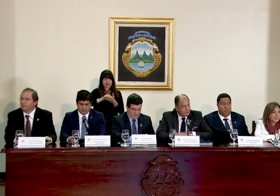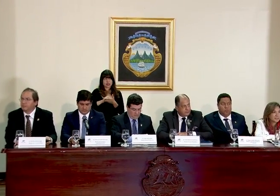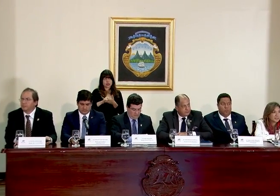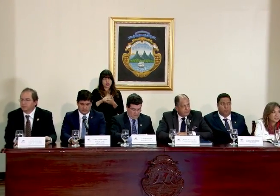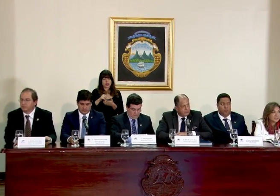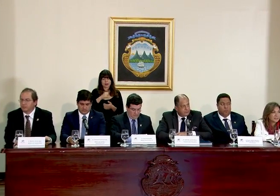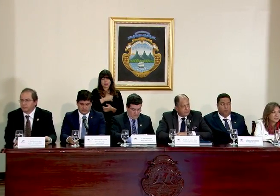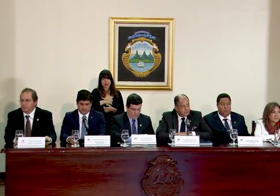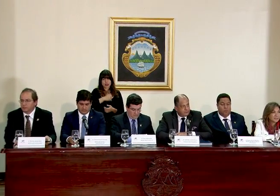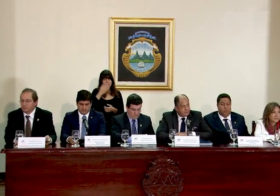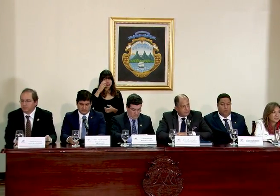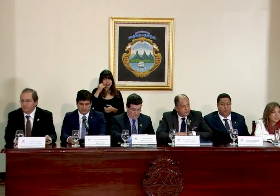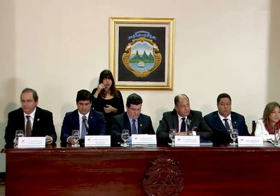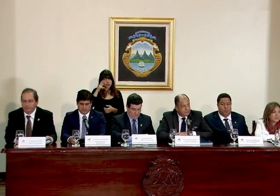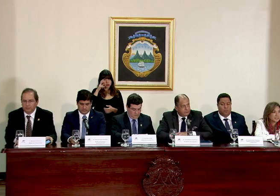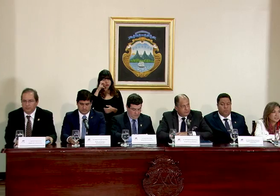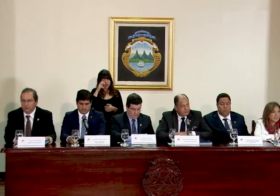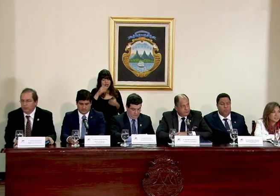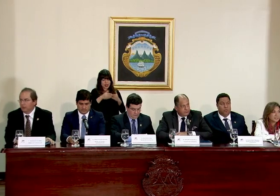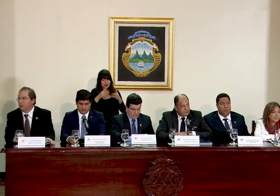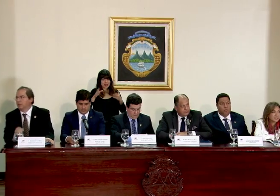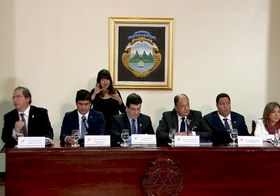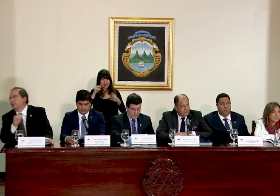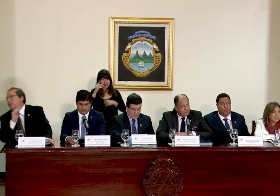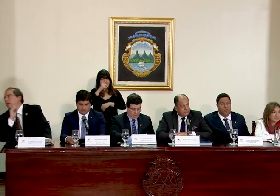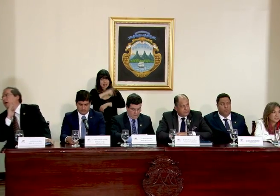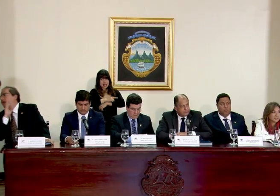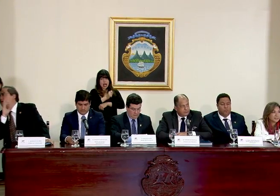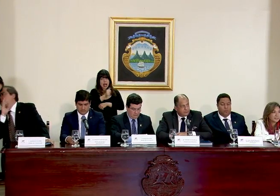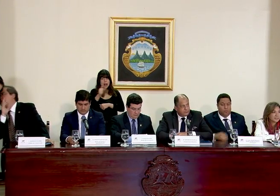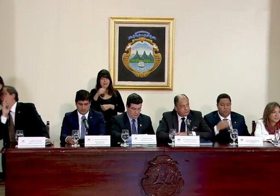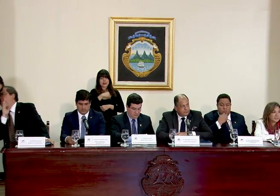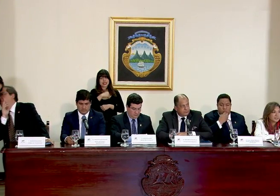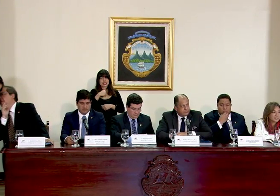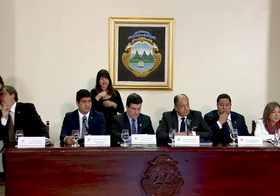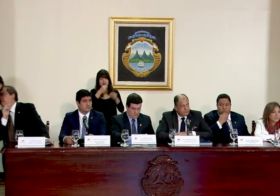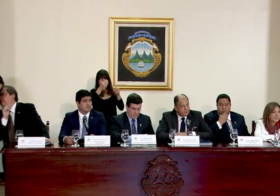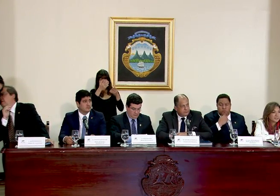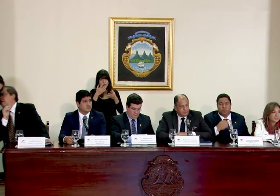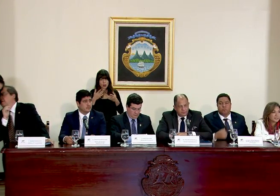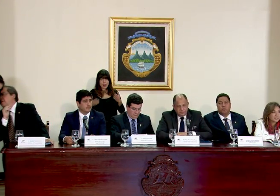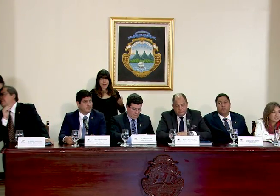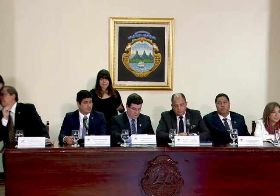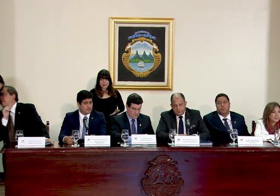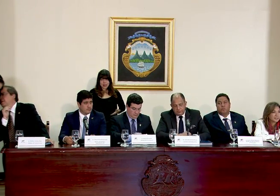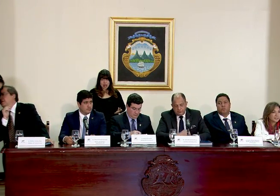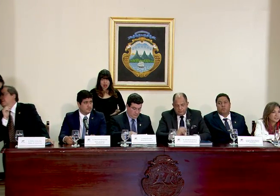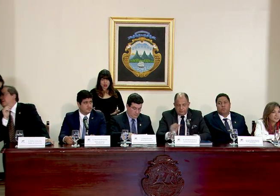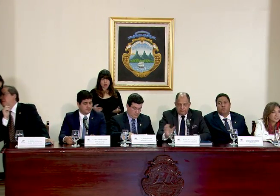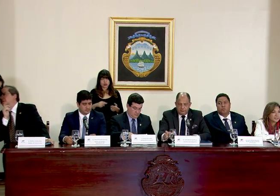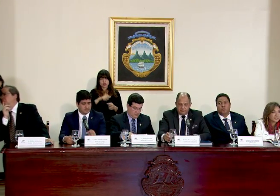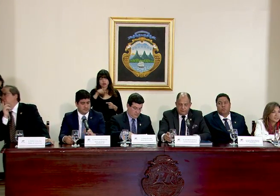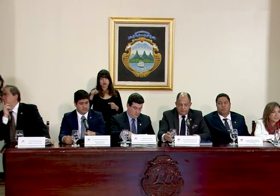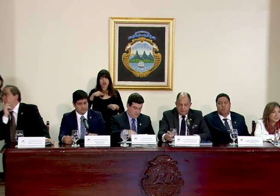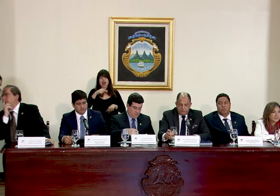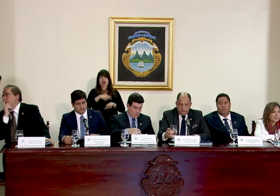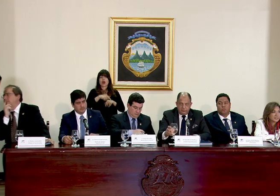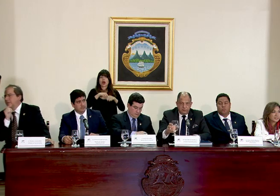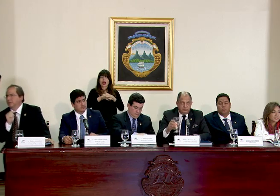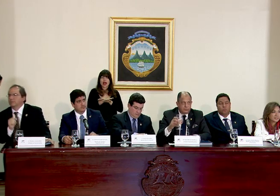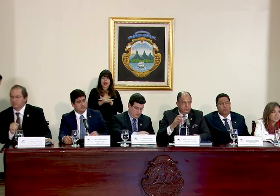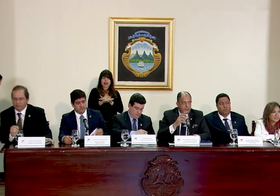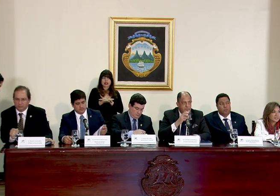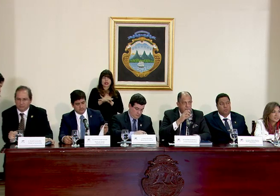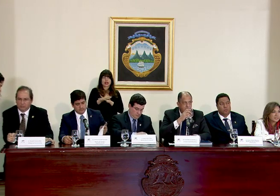perdón, no sé si no lo escuché, es que en estos 30 días en cada ministerio le van a informar a los empleados públicos, a los empleados a qué hora entran